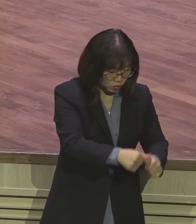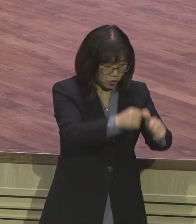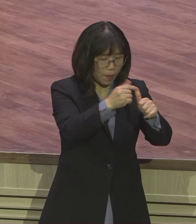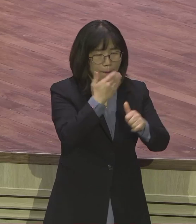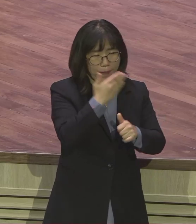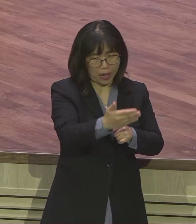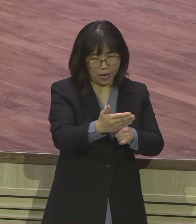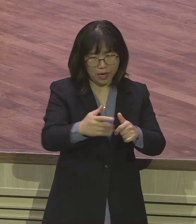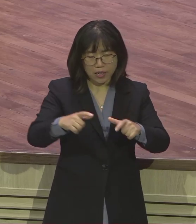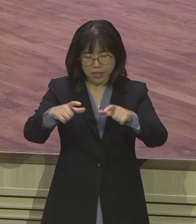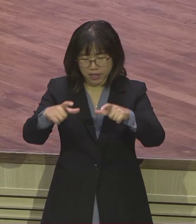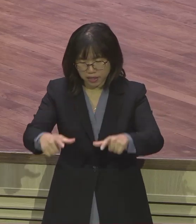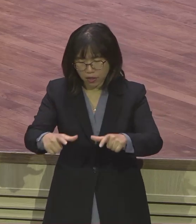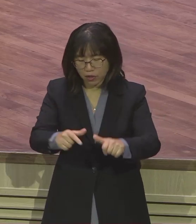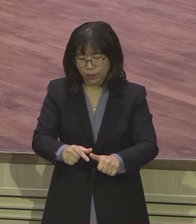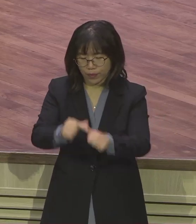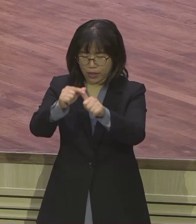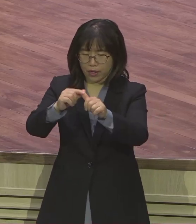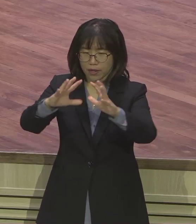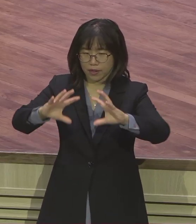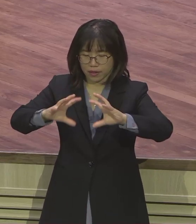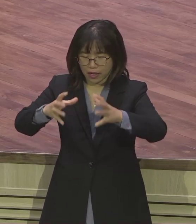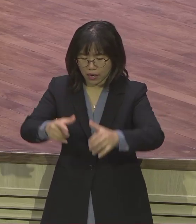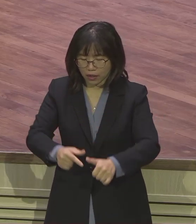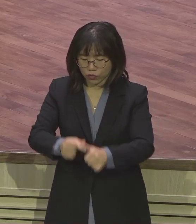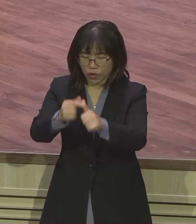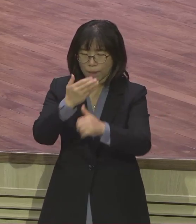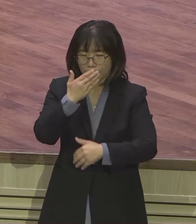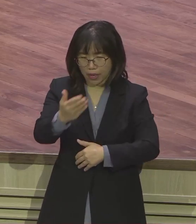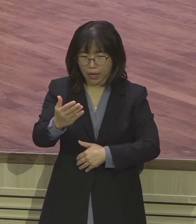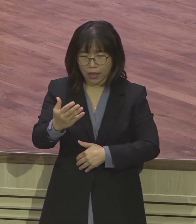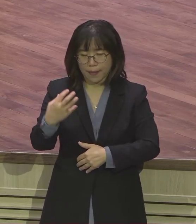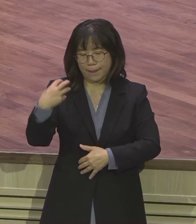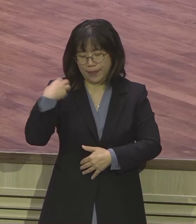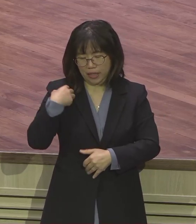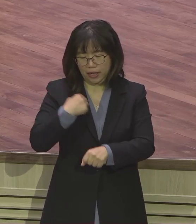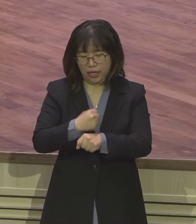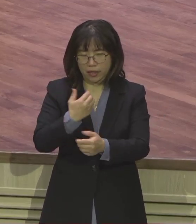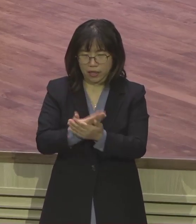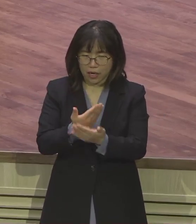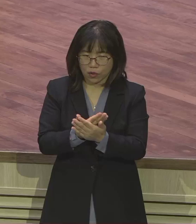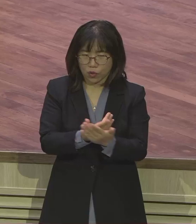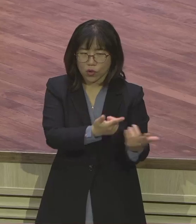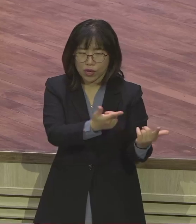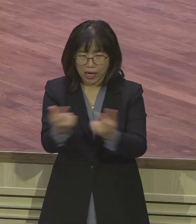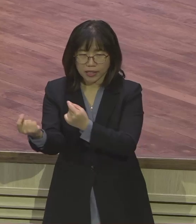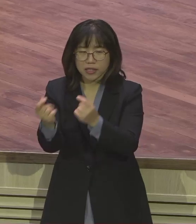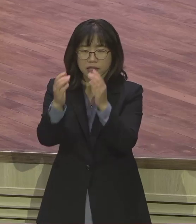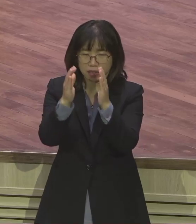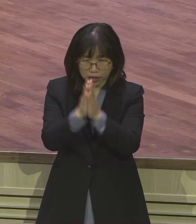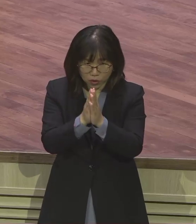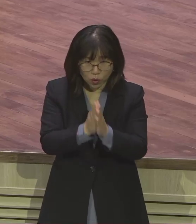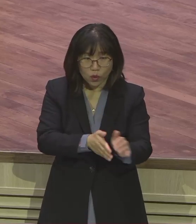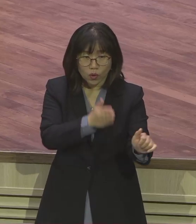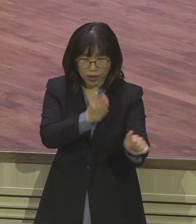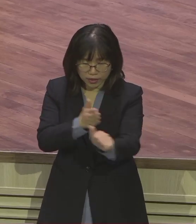주옵사살아 한나라가 살리기하여 주옵사살아 주옵사살아 은약의 기도를 삶이 되기하여 주옵사살아 주옵사살아 주옵사살아